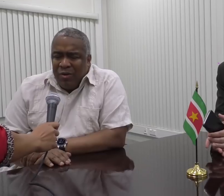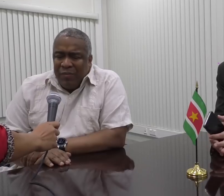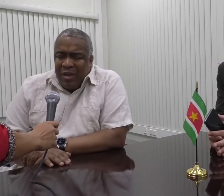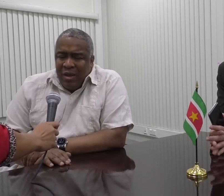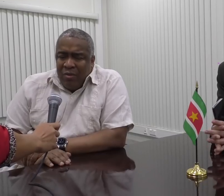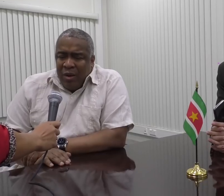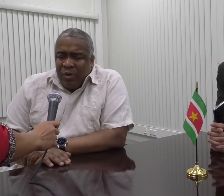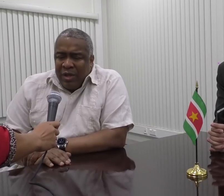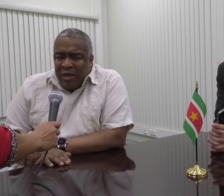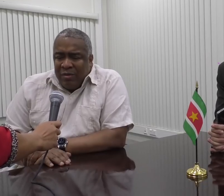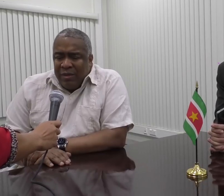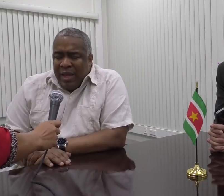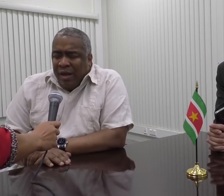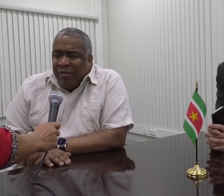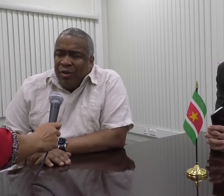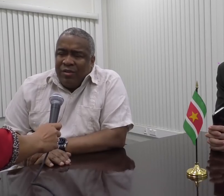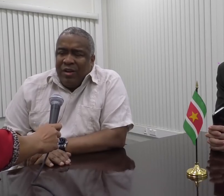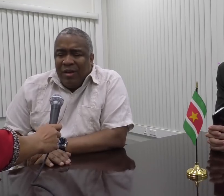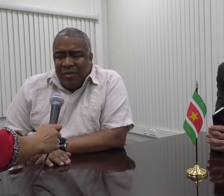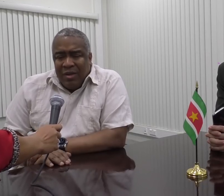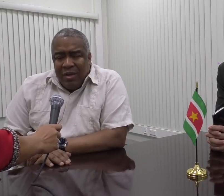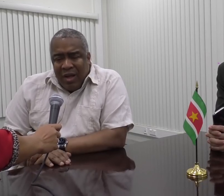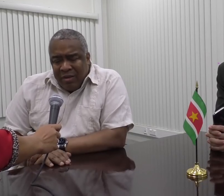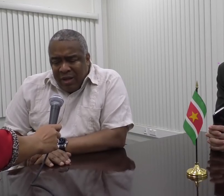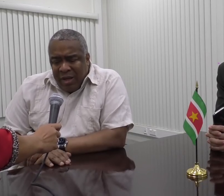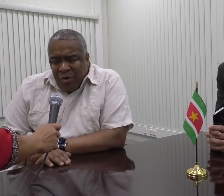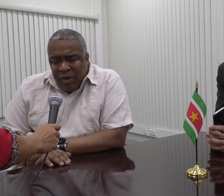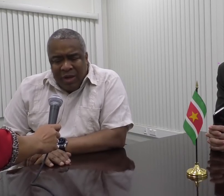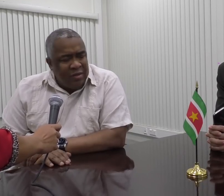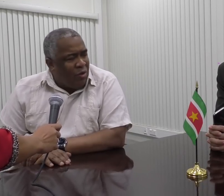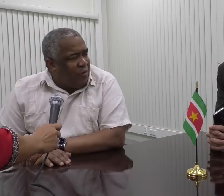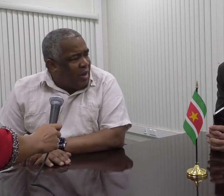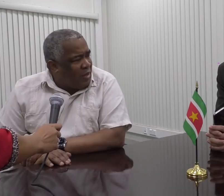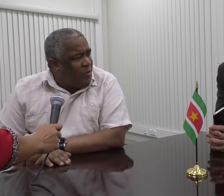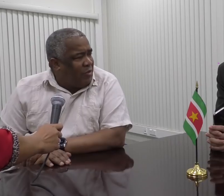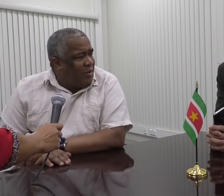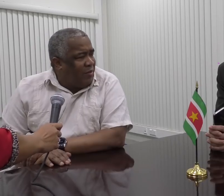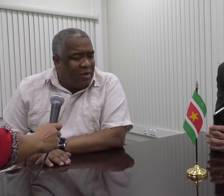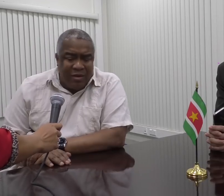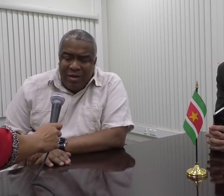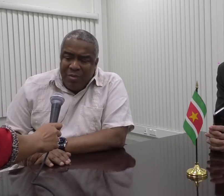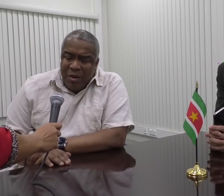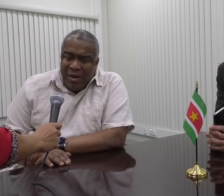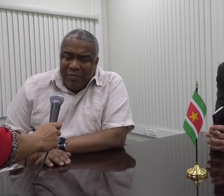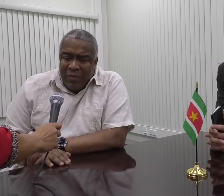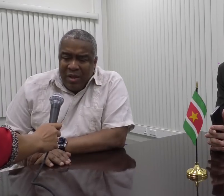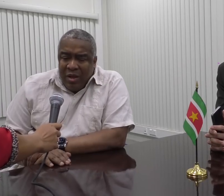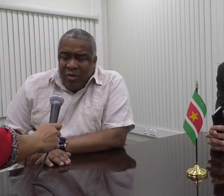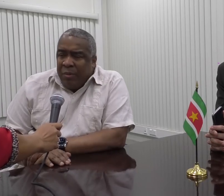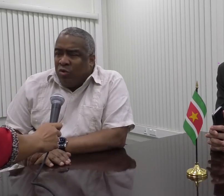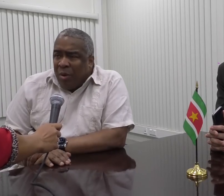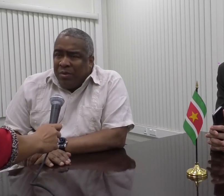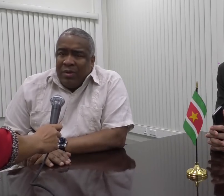bezighouden. We importeren heel veel uit China. Als ik kijk naar mijn collega, is het ongeveer 30% per maand.